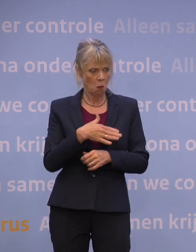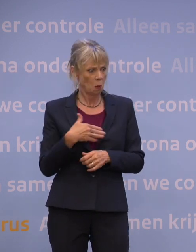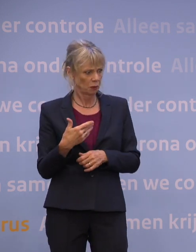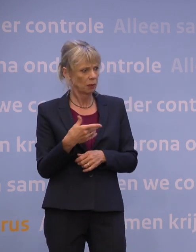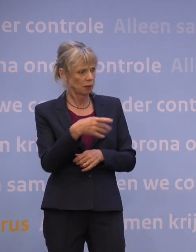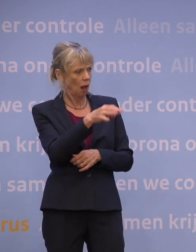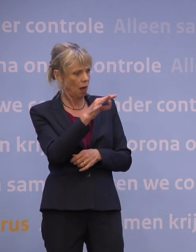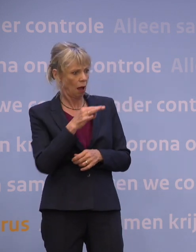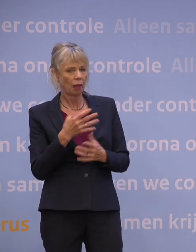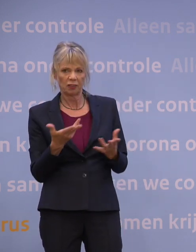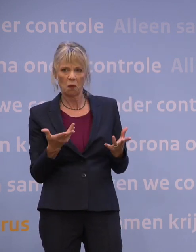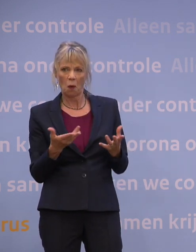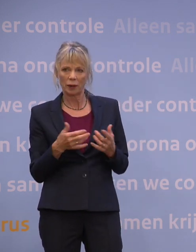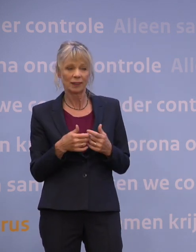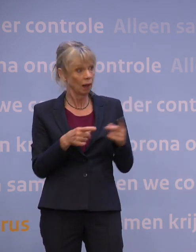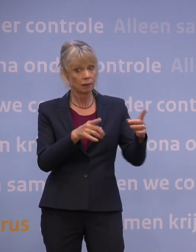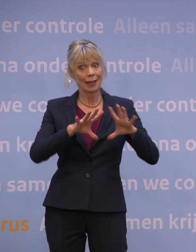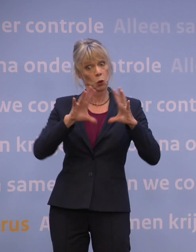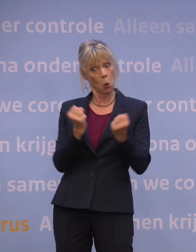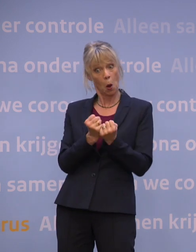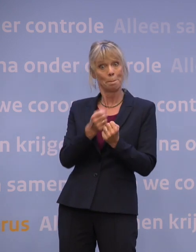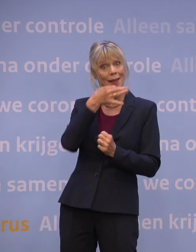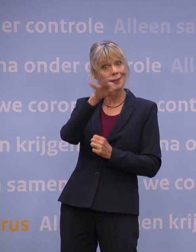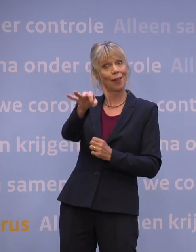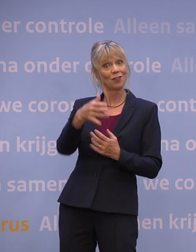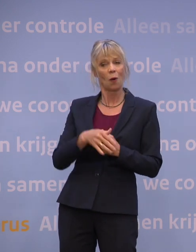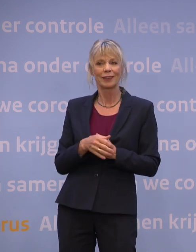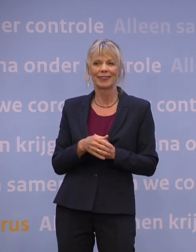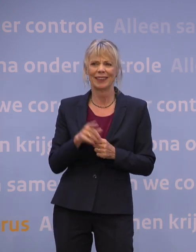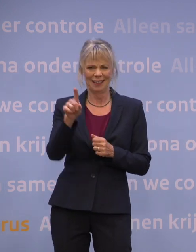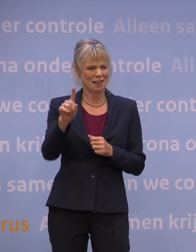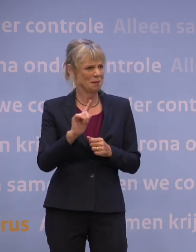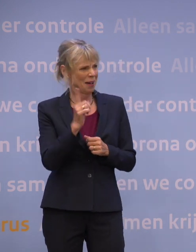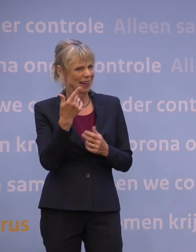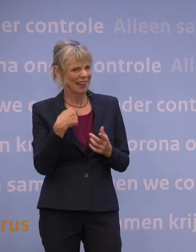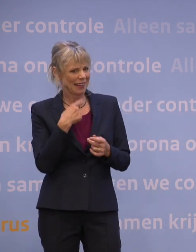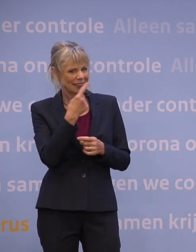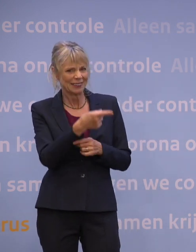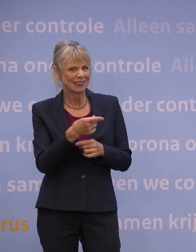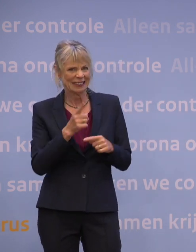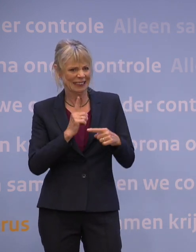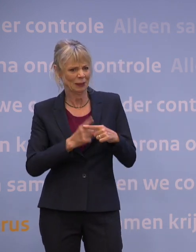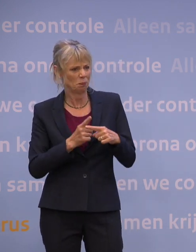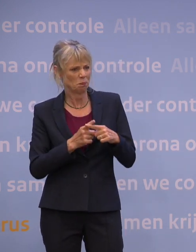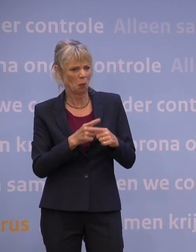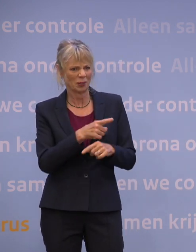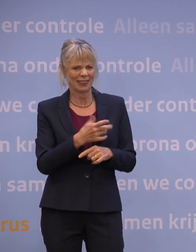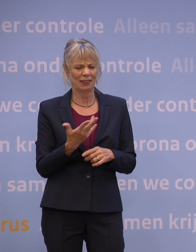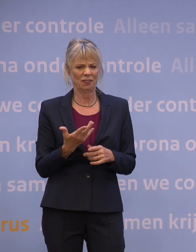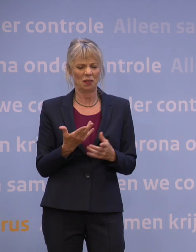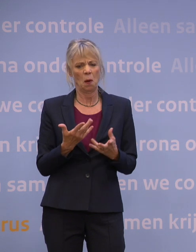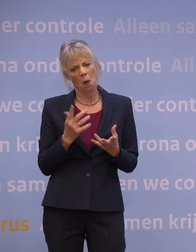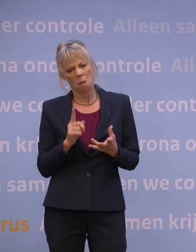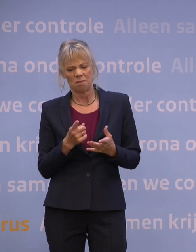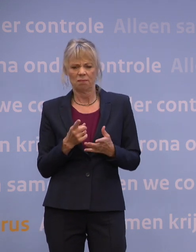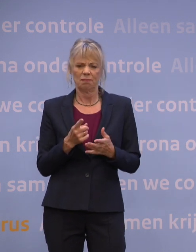echte antwoorden te komen. Ik zou het compleet willen noemen. Ja, maar eerder zei u van, u stond er niet echt positief tegenover om dat te financieren, want u zei ja, het is